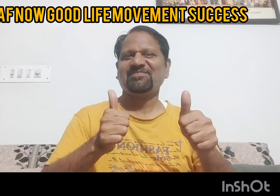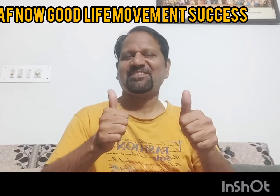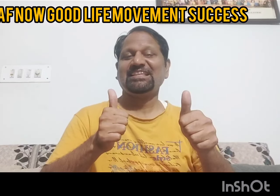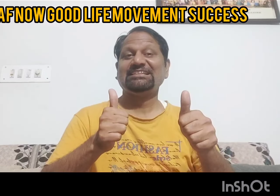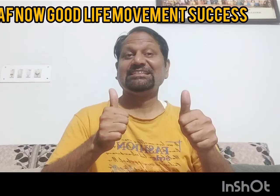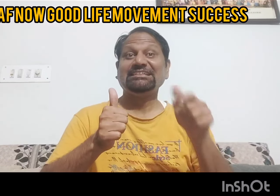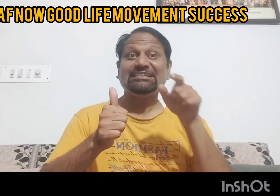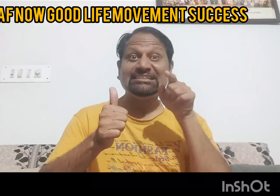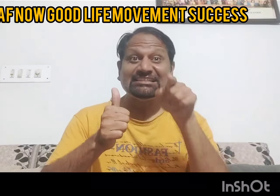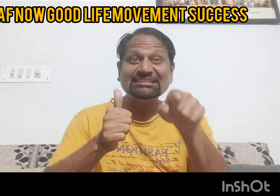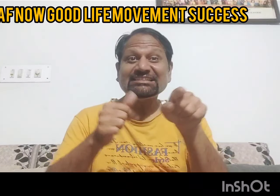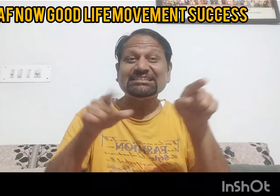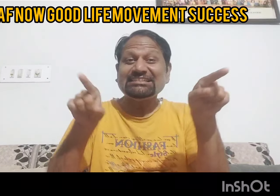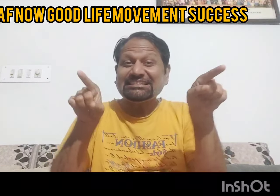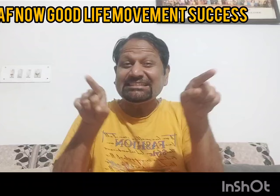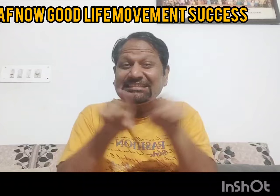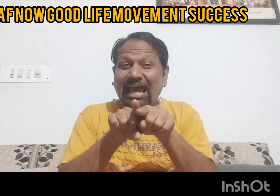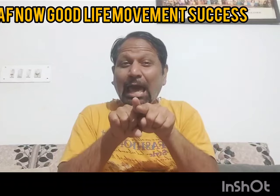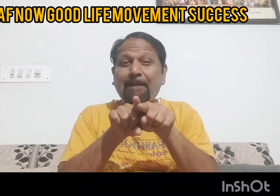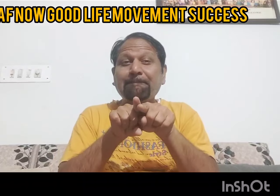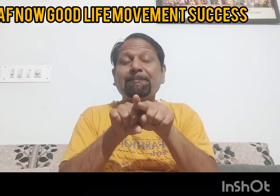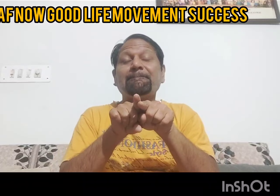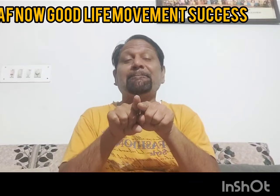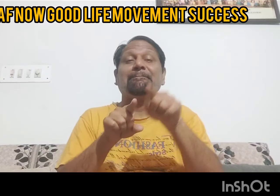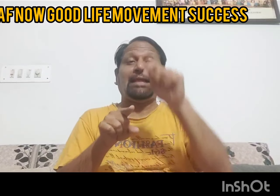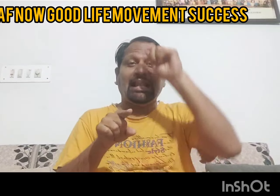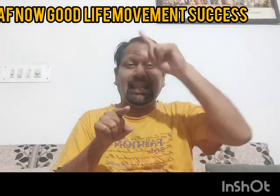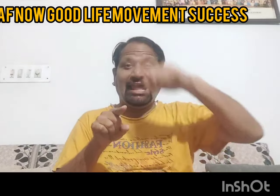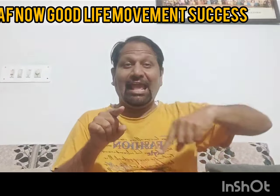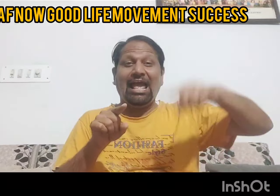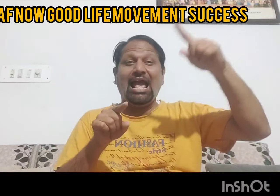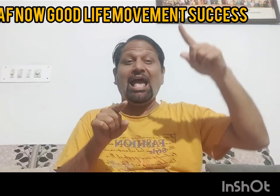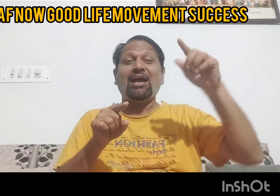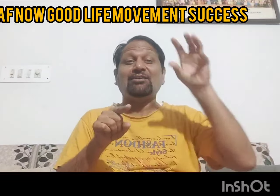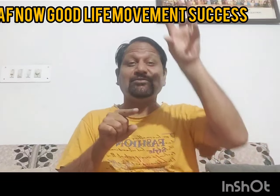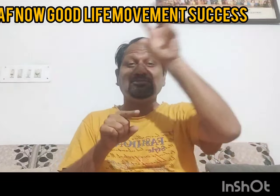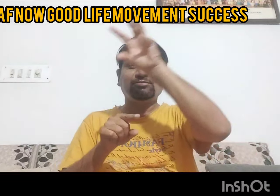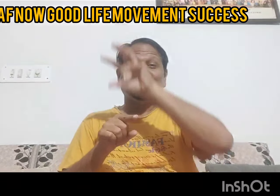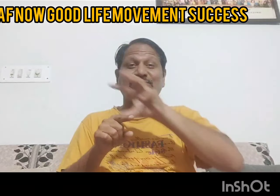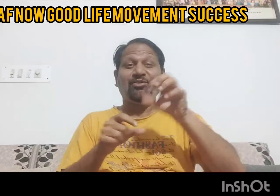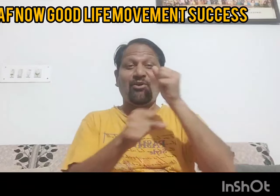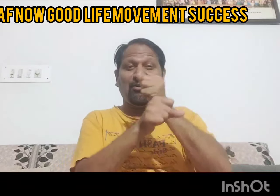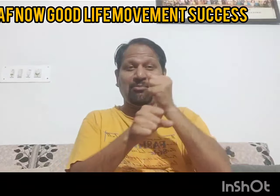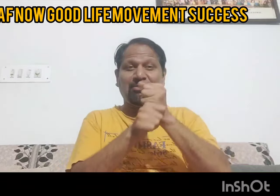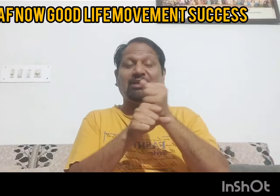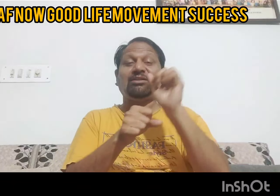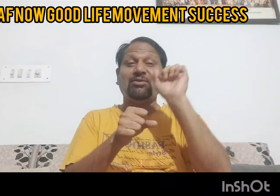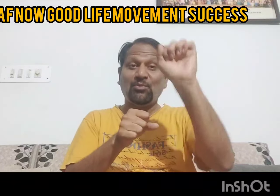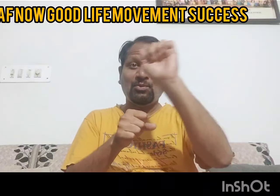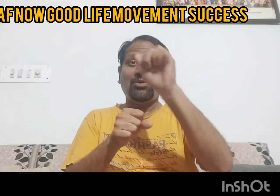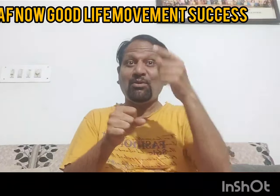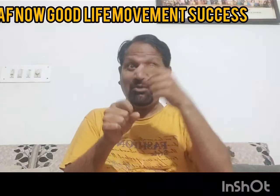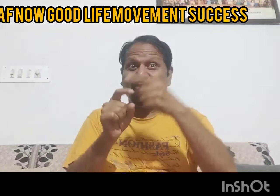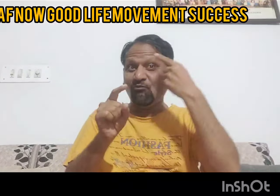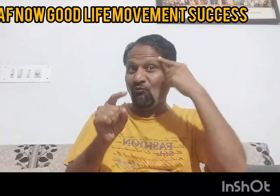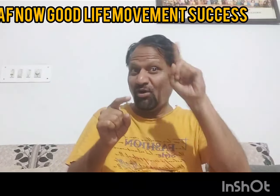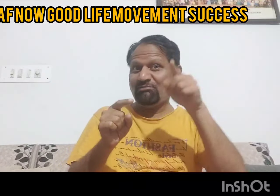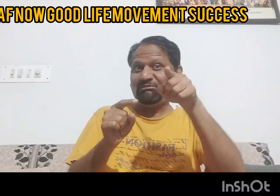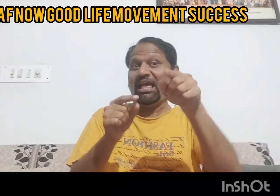समुदाय को ये मैं बताना चाहता हूँ इसी तरह का एक्जामपल पूरे मद्प्रदेश की तरह